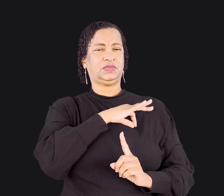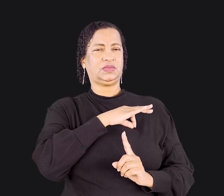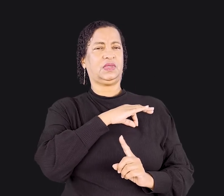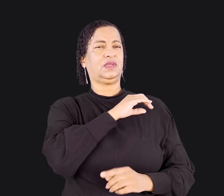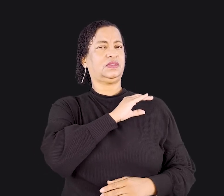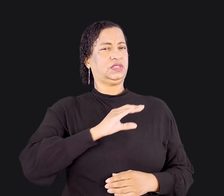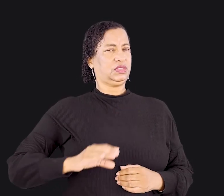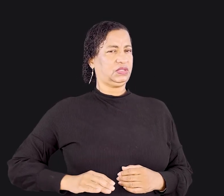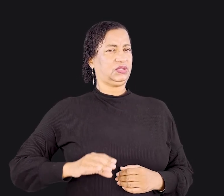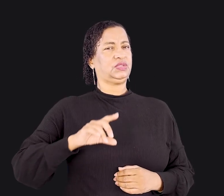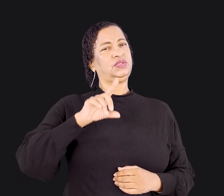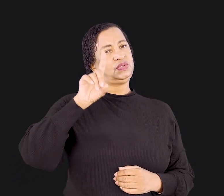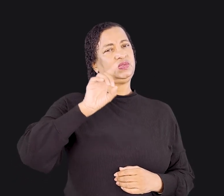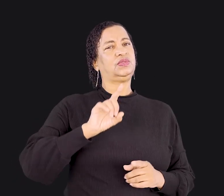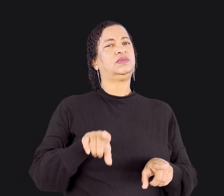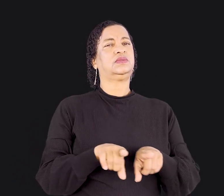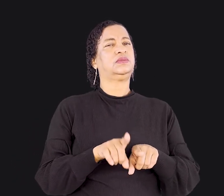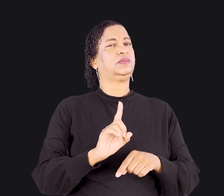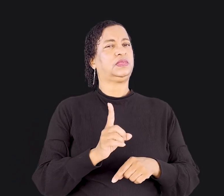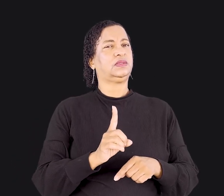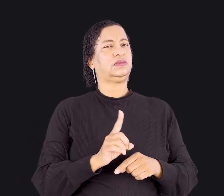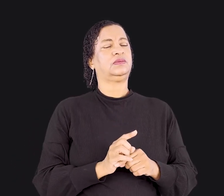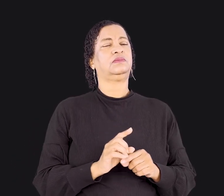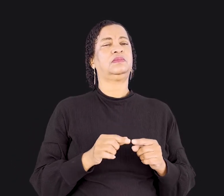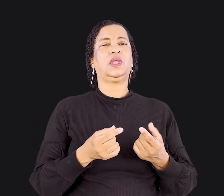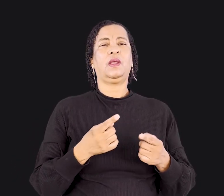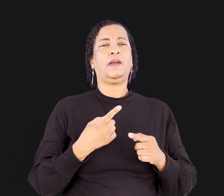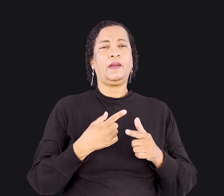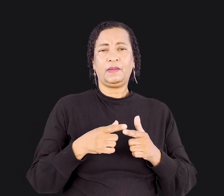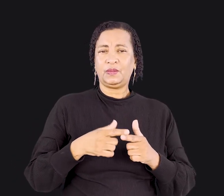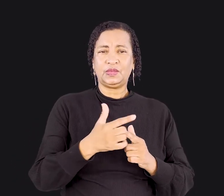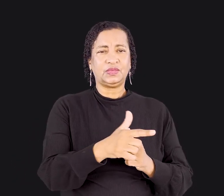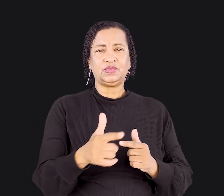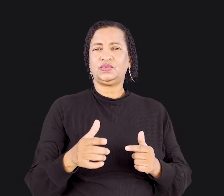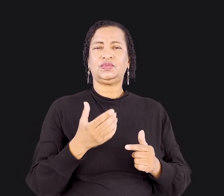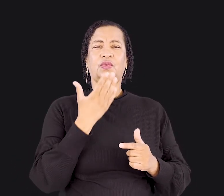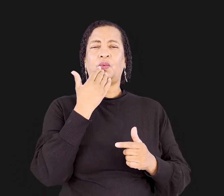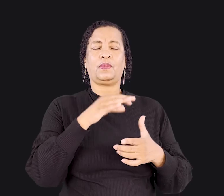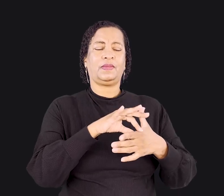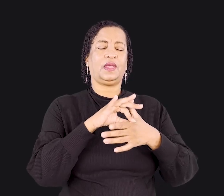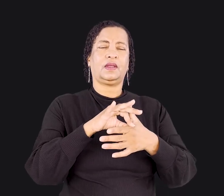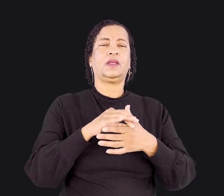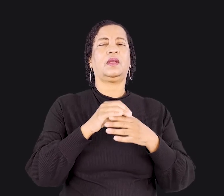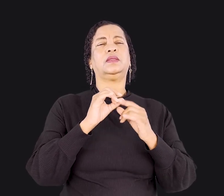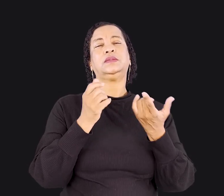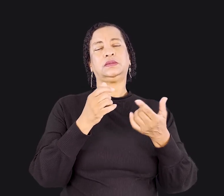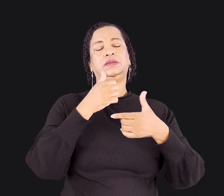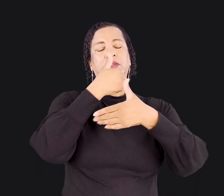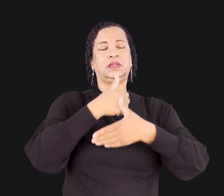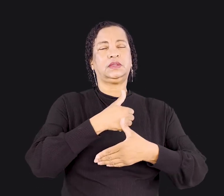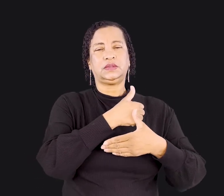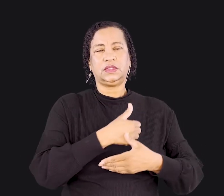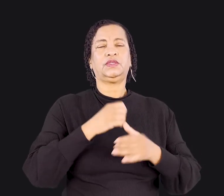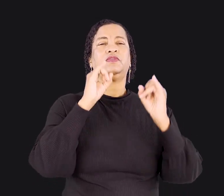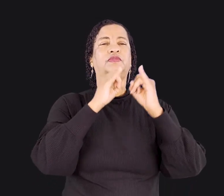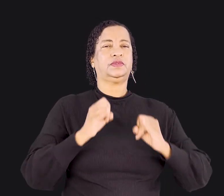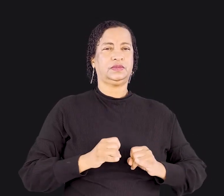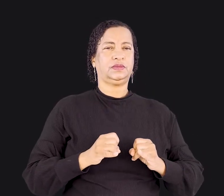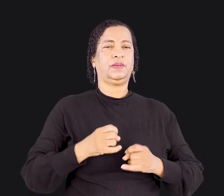viam problemas em comer aquela carne sacrificada aos ídolos. A discussão entre os discípulos girava em